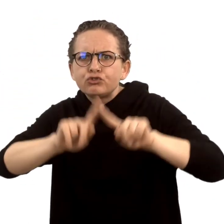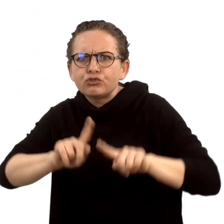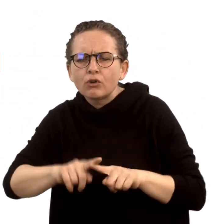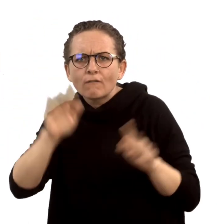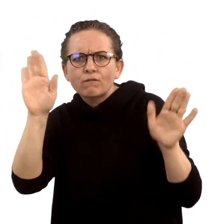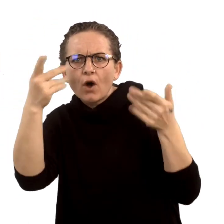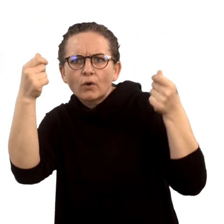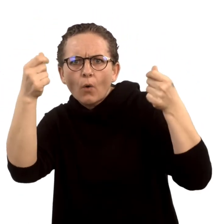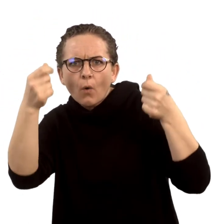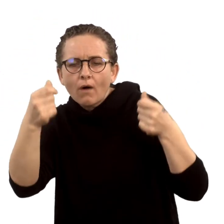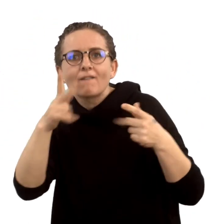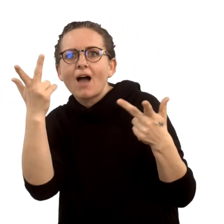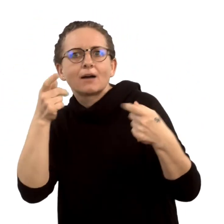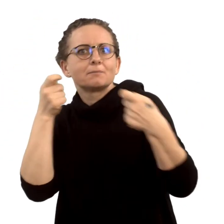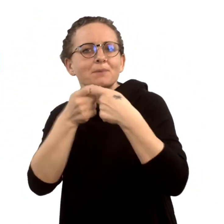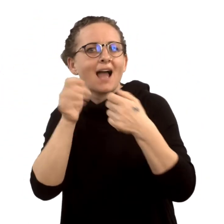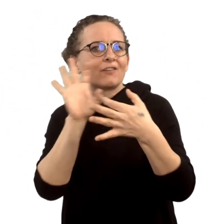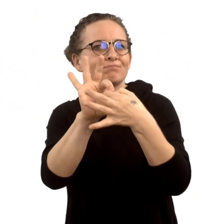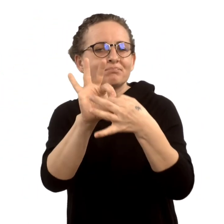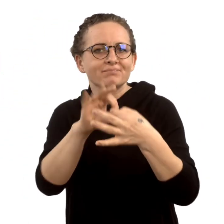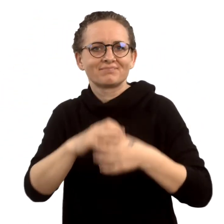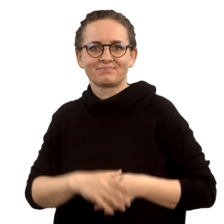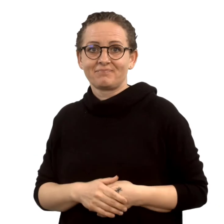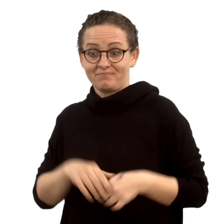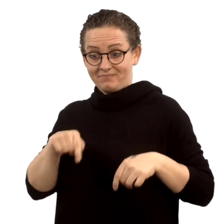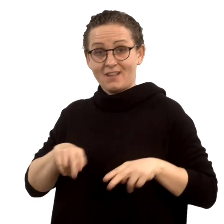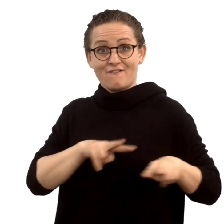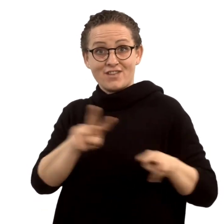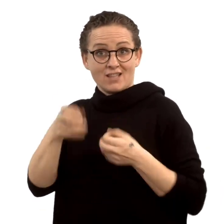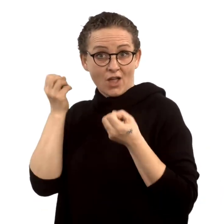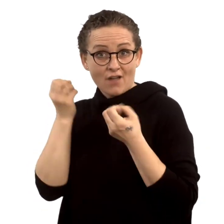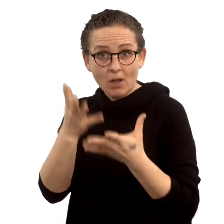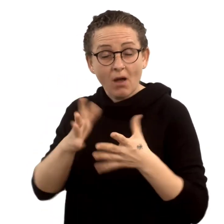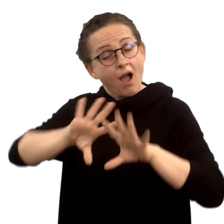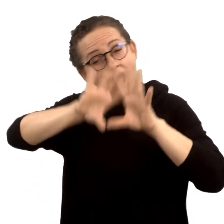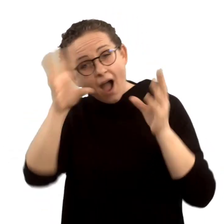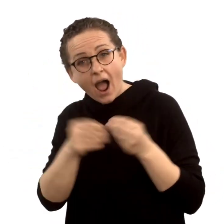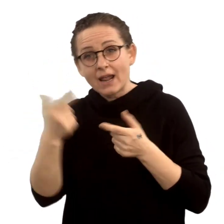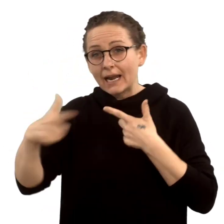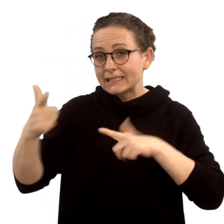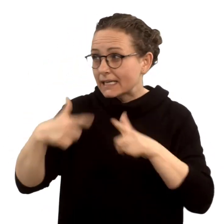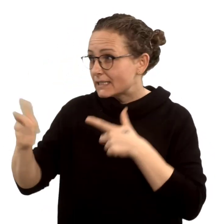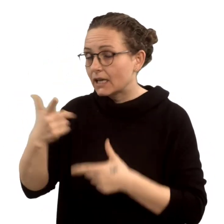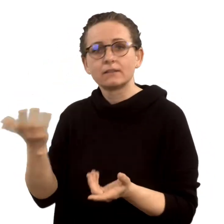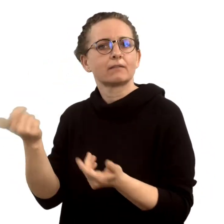Kursförderdatenbank. Alle Links finden Sie auch in den Videoinformationen.